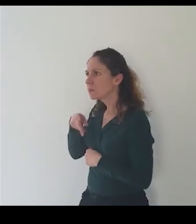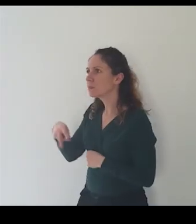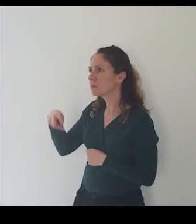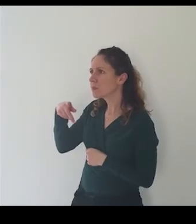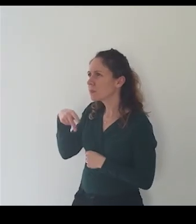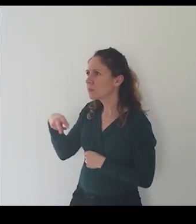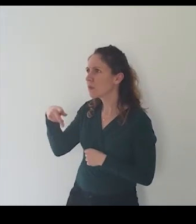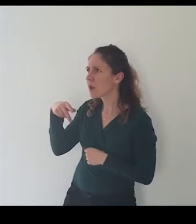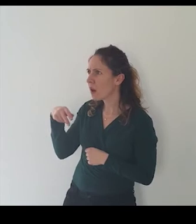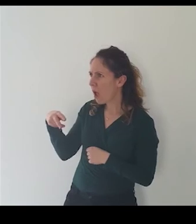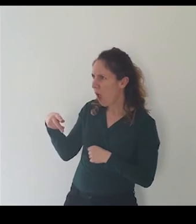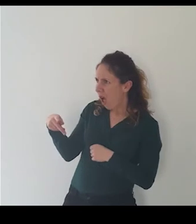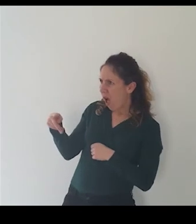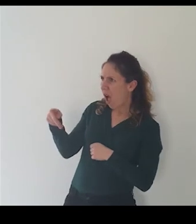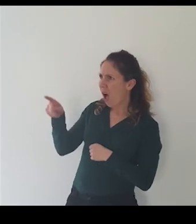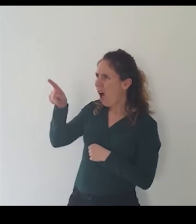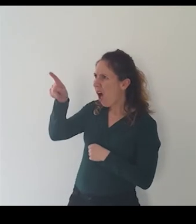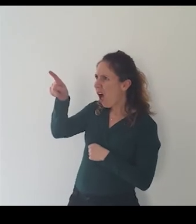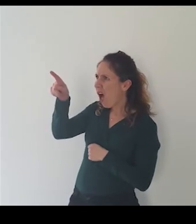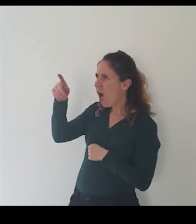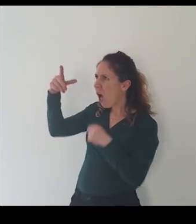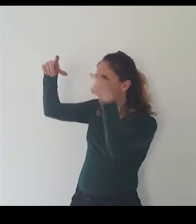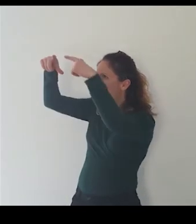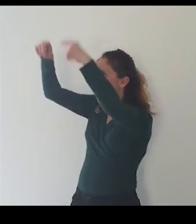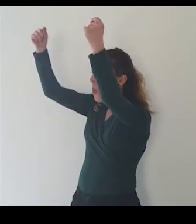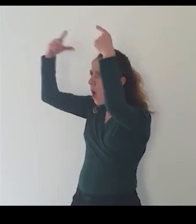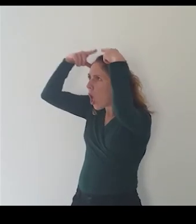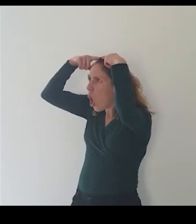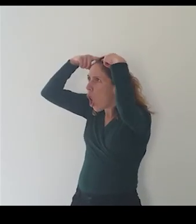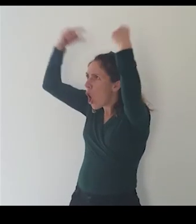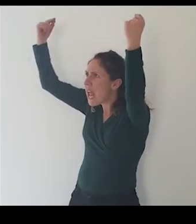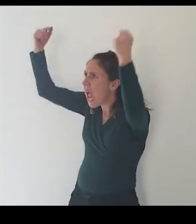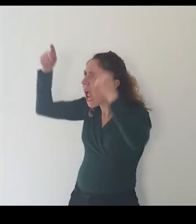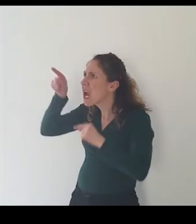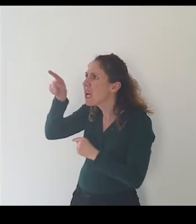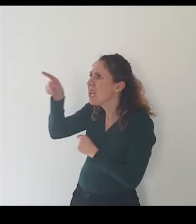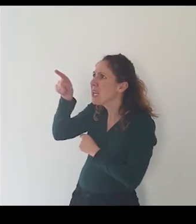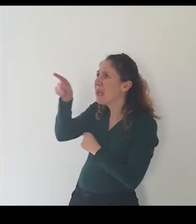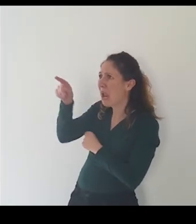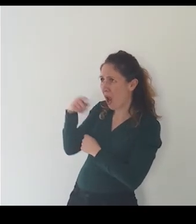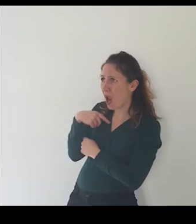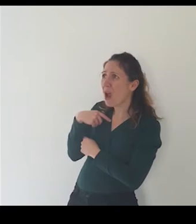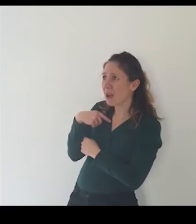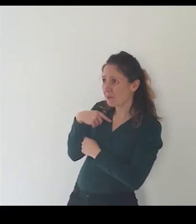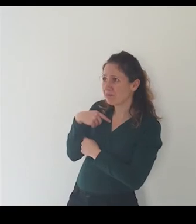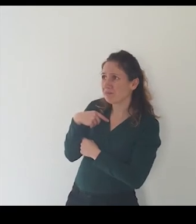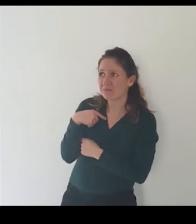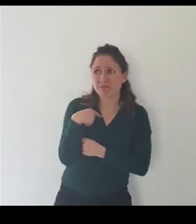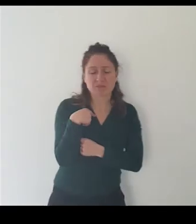perché hai le orecchie così guardale bene e poi